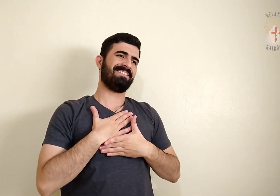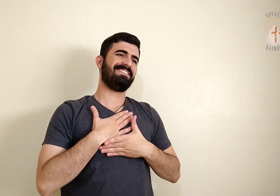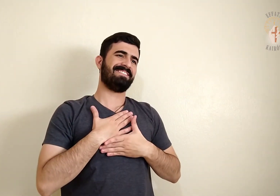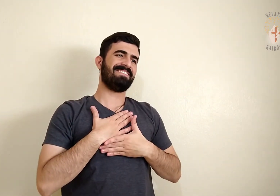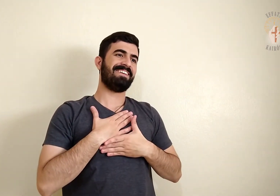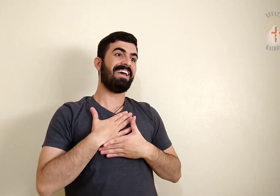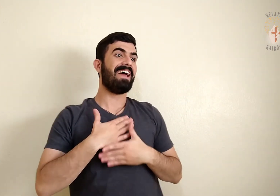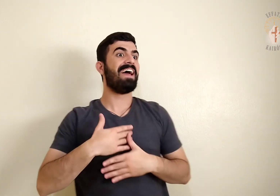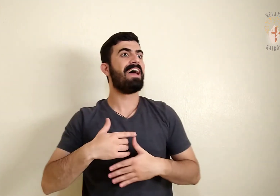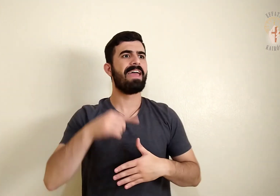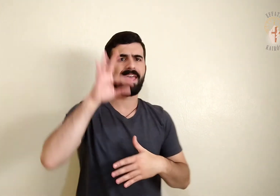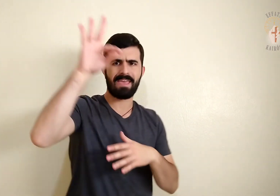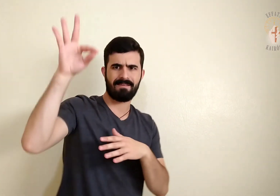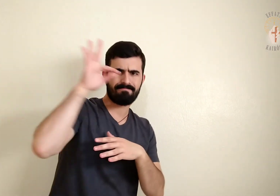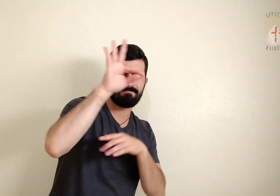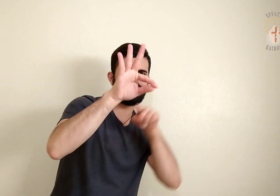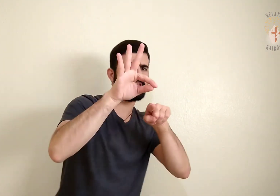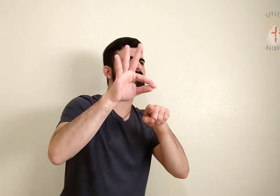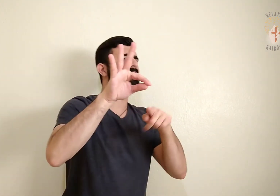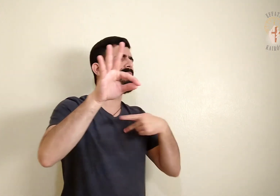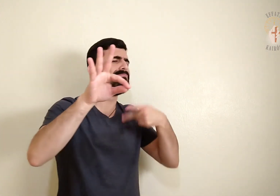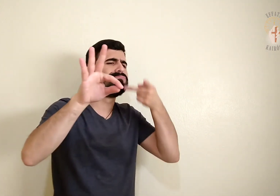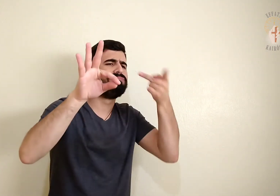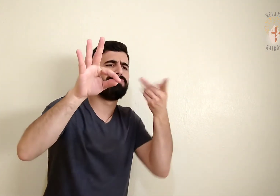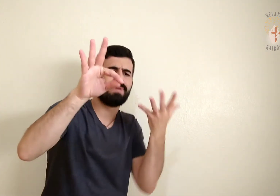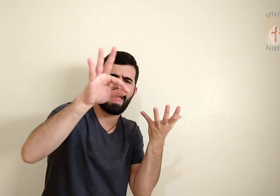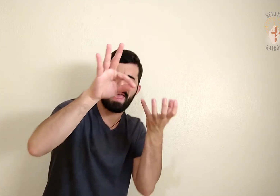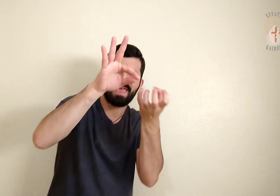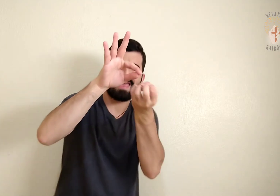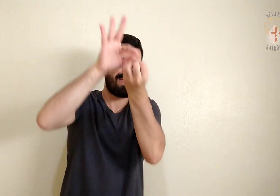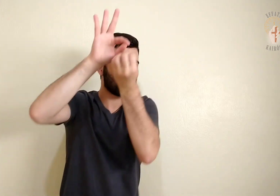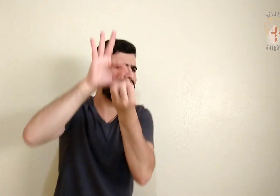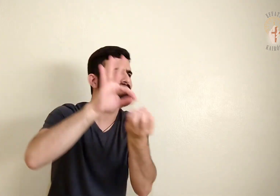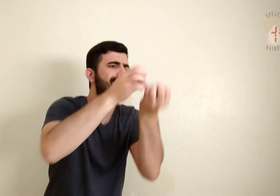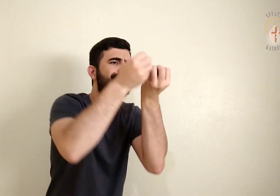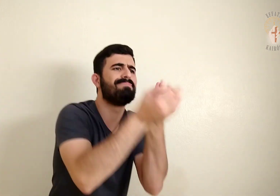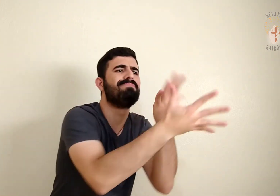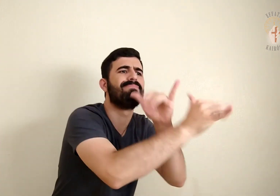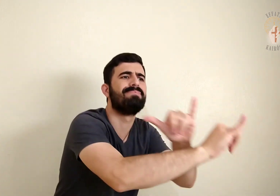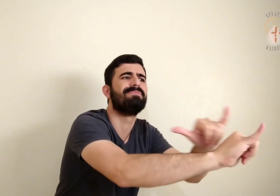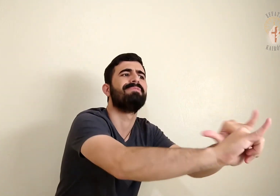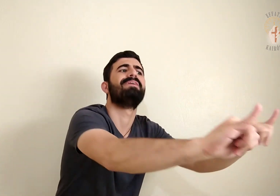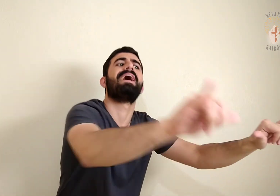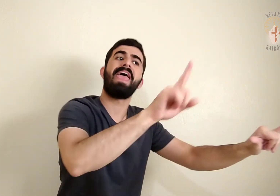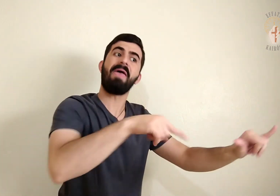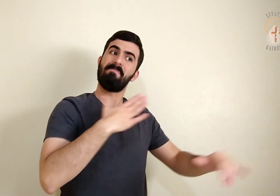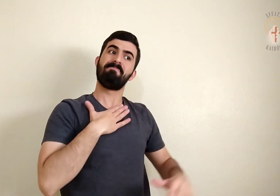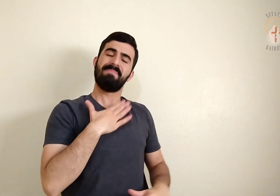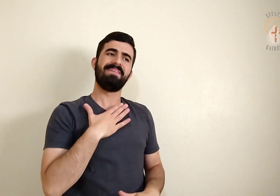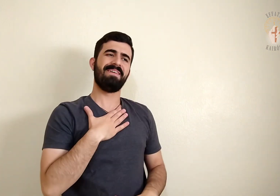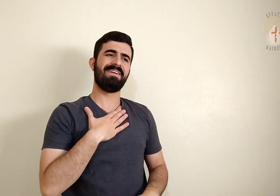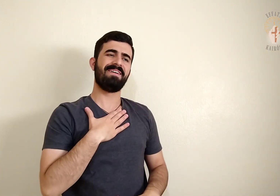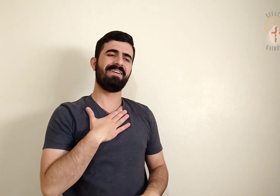Porque receberá do que é meu, e vô-lo anunciará.